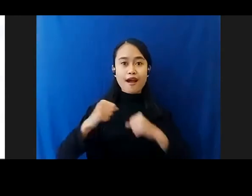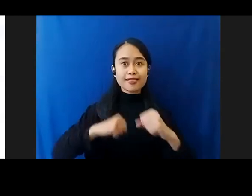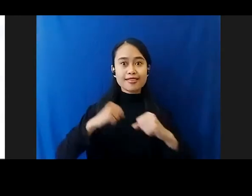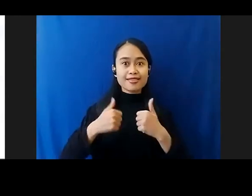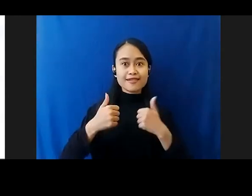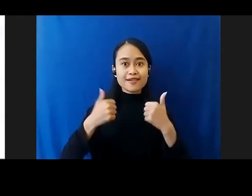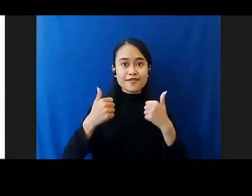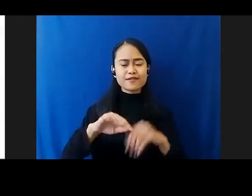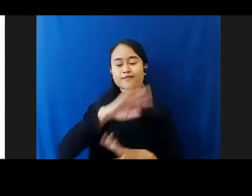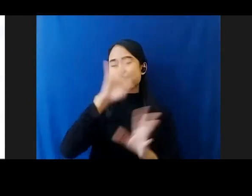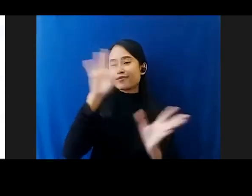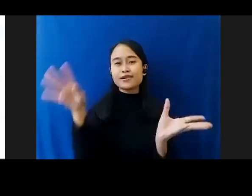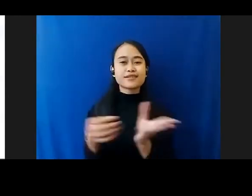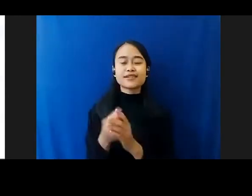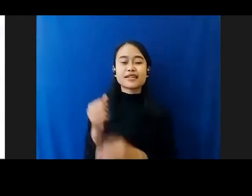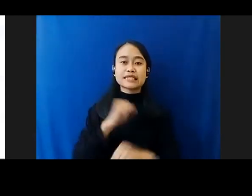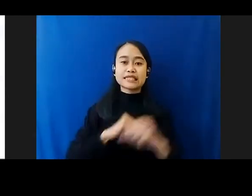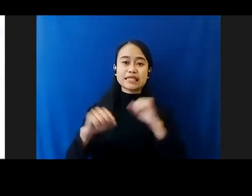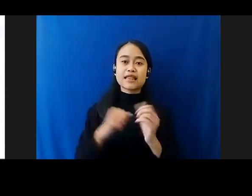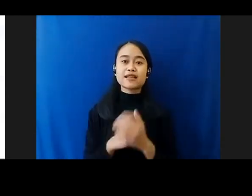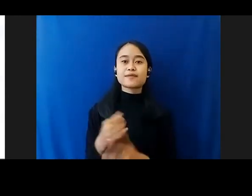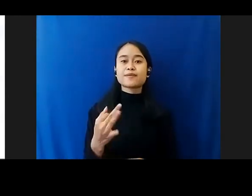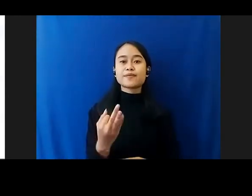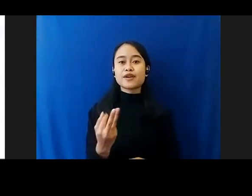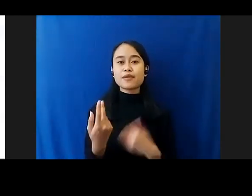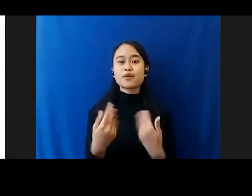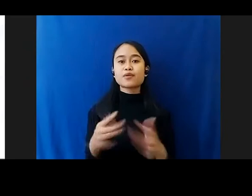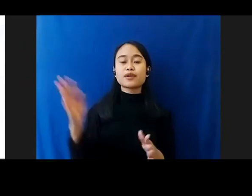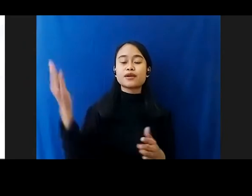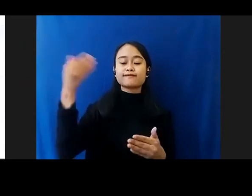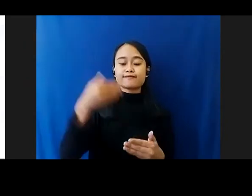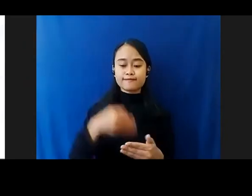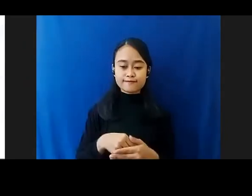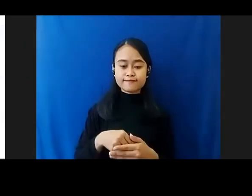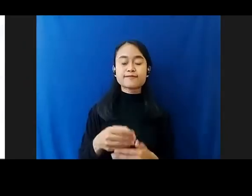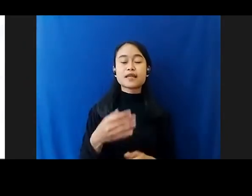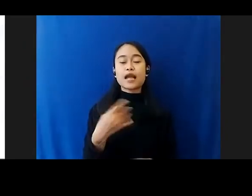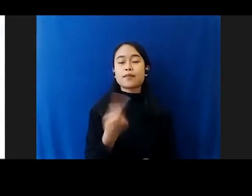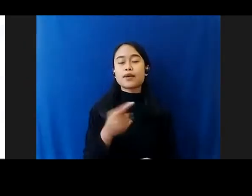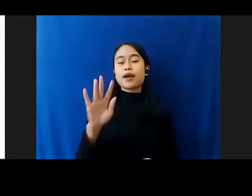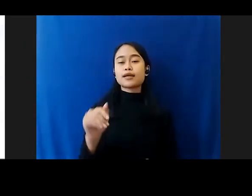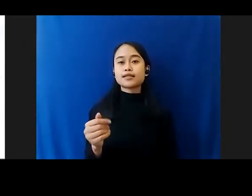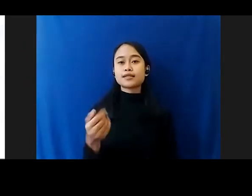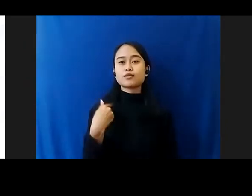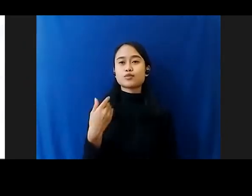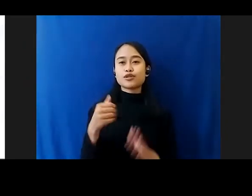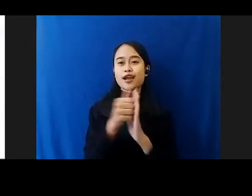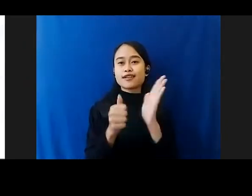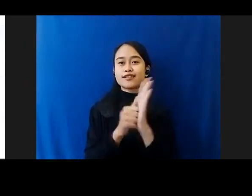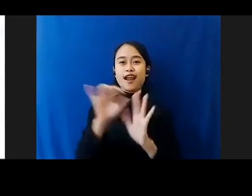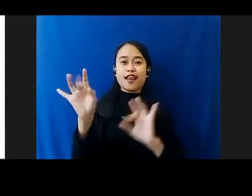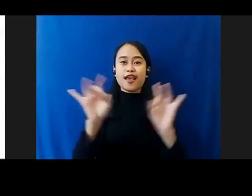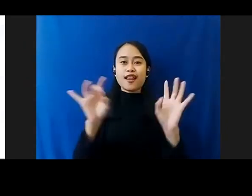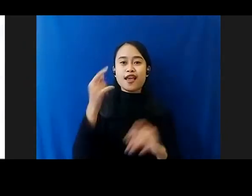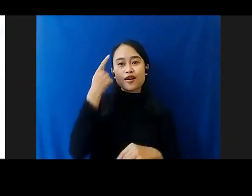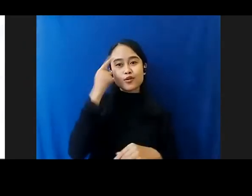Tadi Beberapa Yang Sudah Kami Hadirkan Tentunya Kami Masih Memiliki Acara Lainnya Dalam Pekan